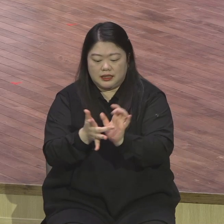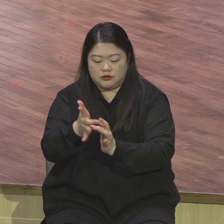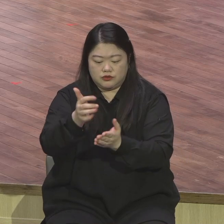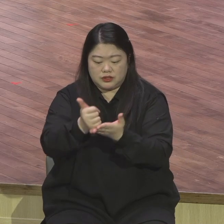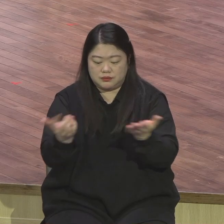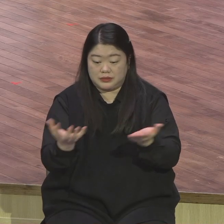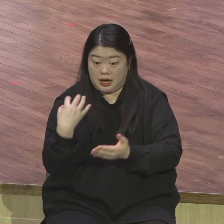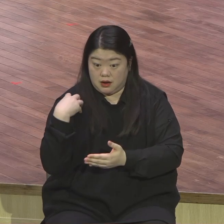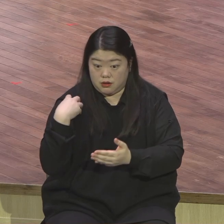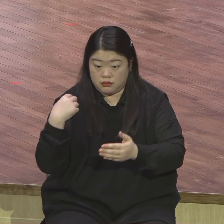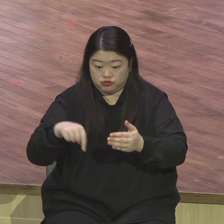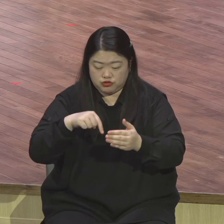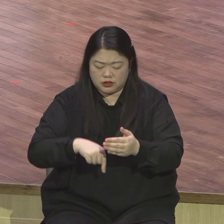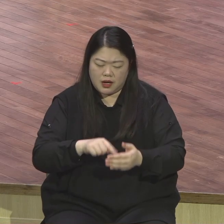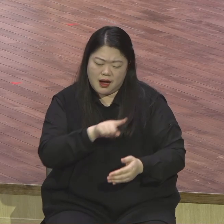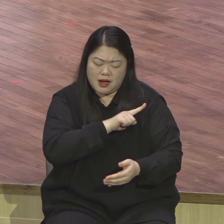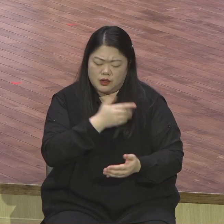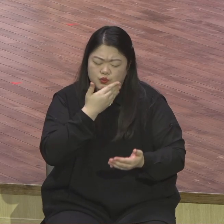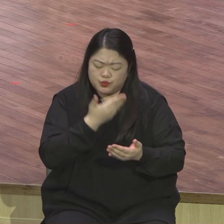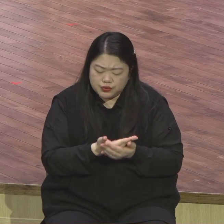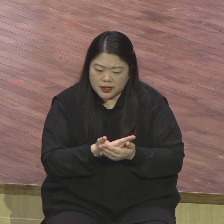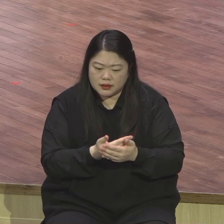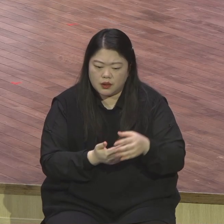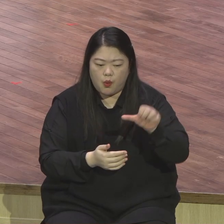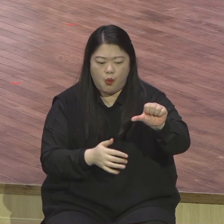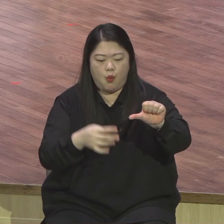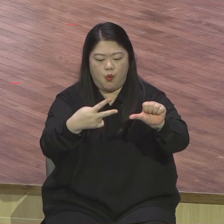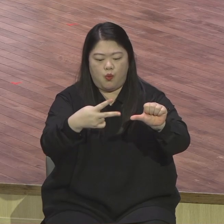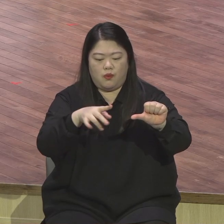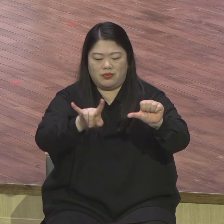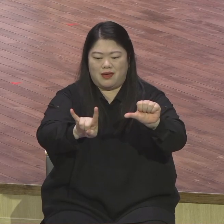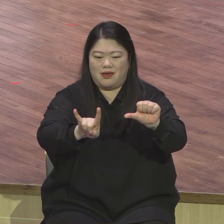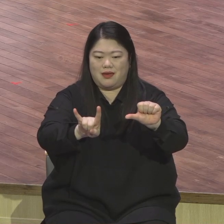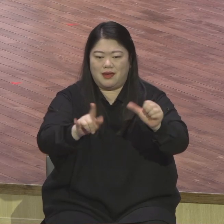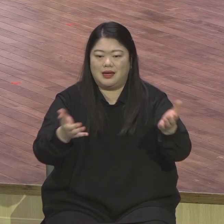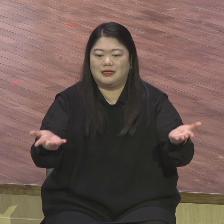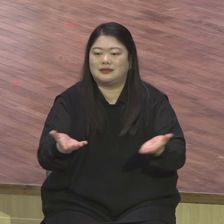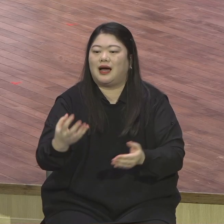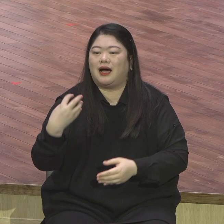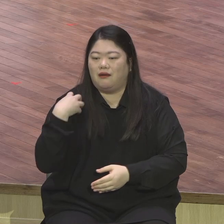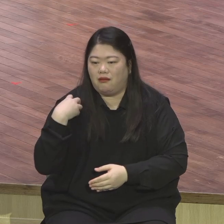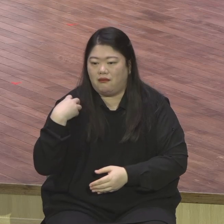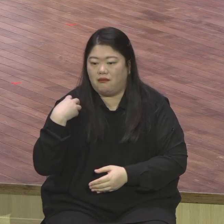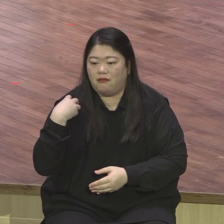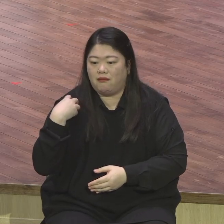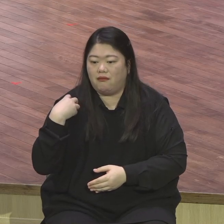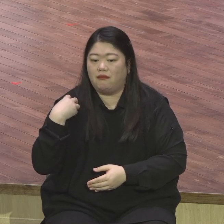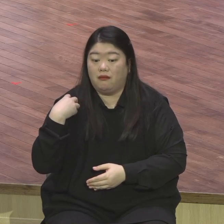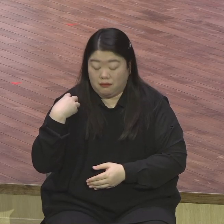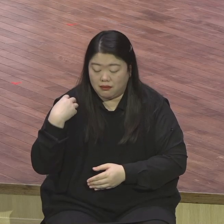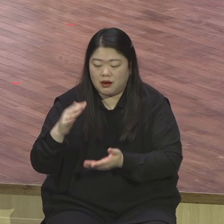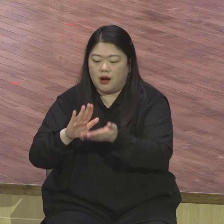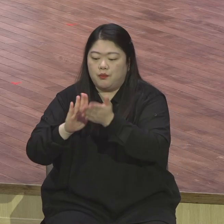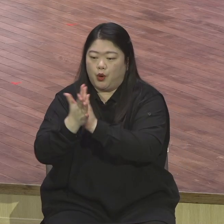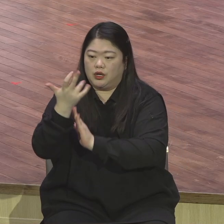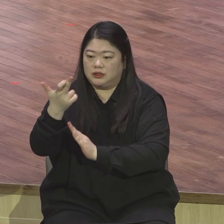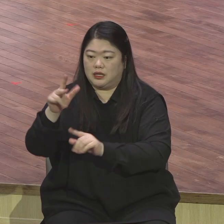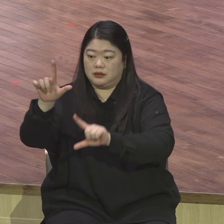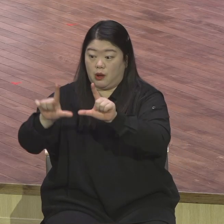5대 사역 중 하나다 가장 중요한 사건이다 그만큼 의미가 있는 사건에요 이